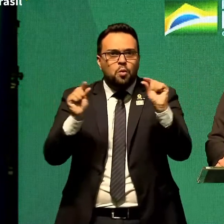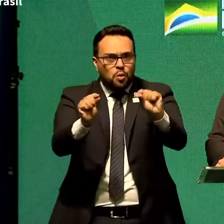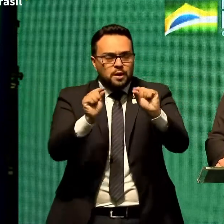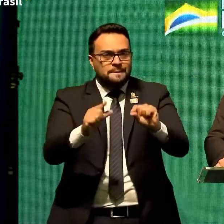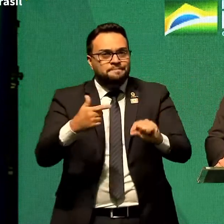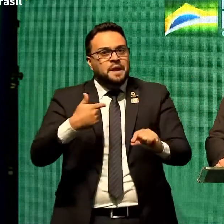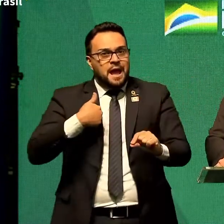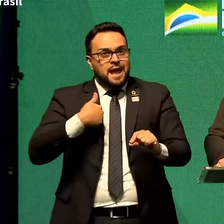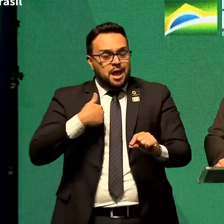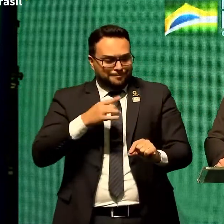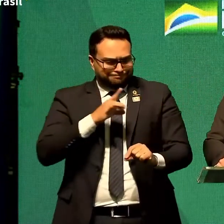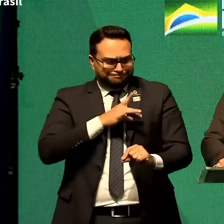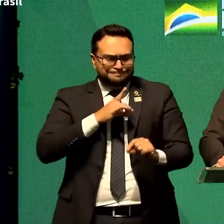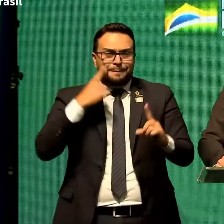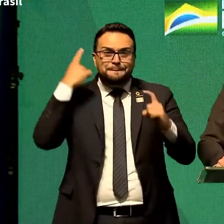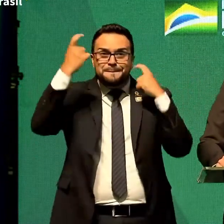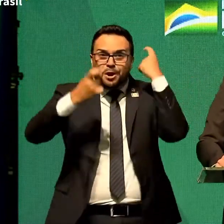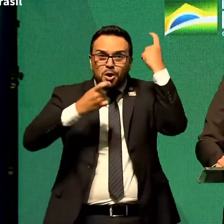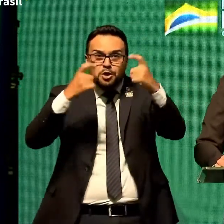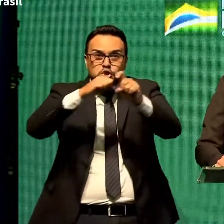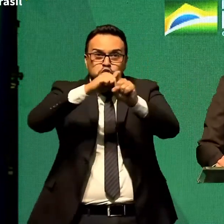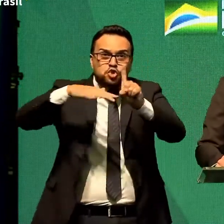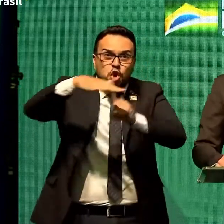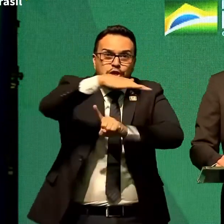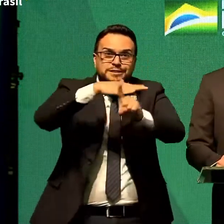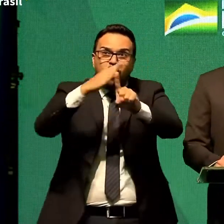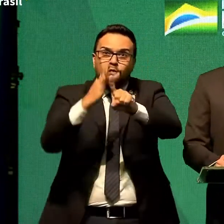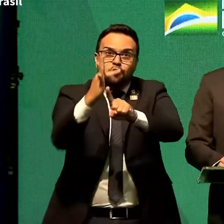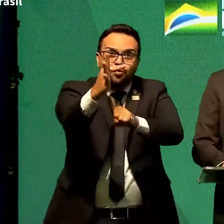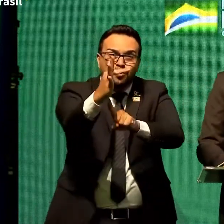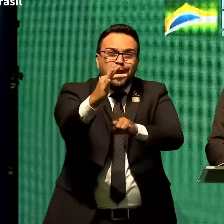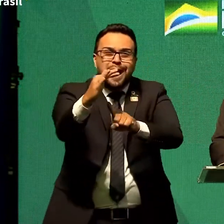Eu temo por problemas sociais gravíssimos no Brasil.